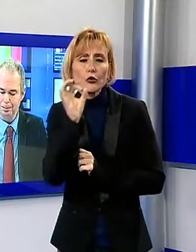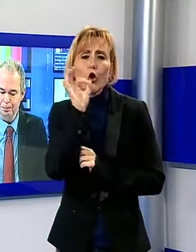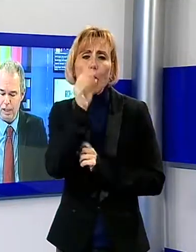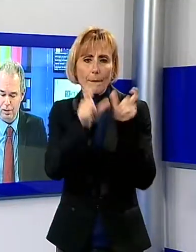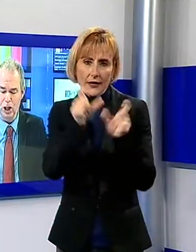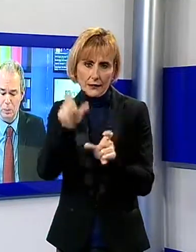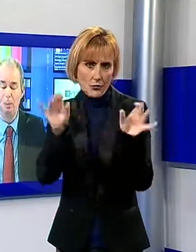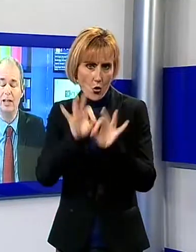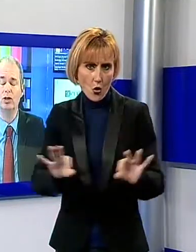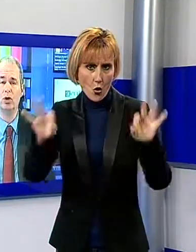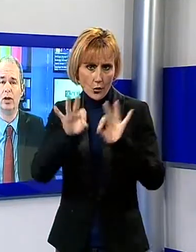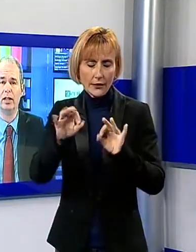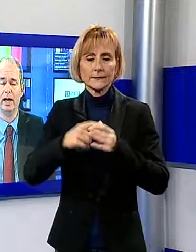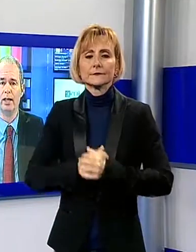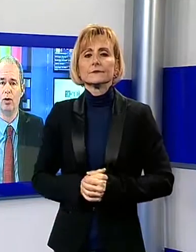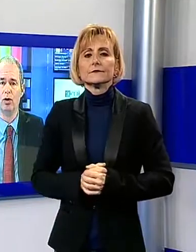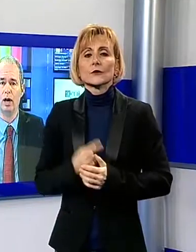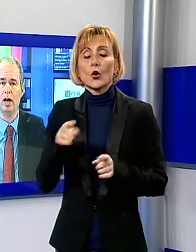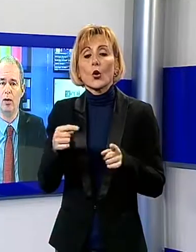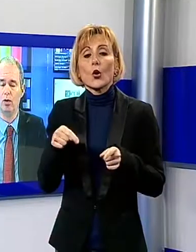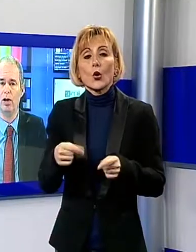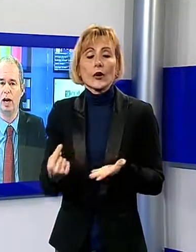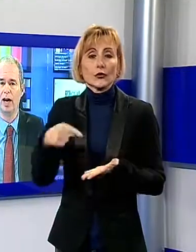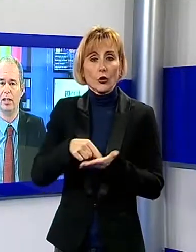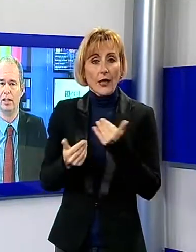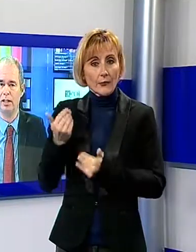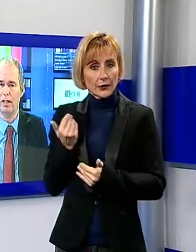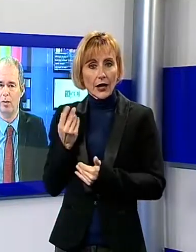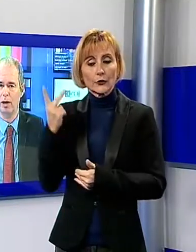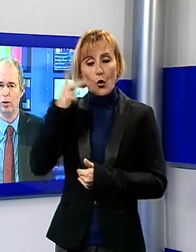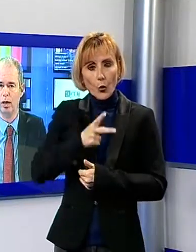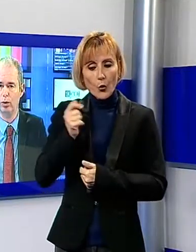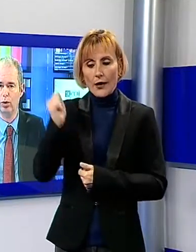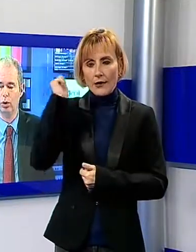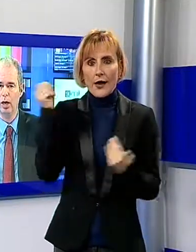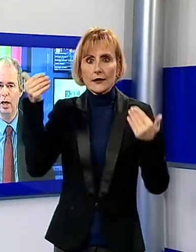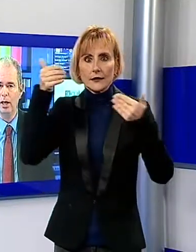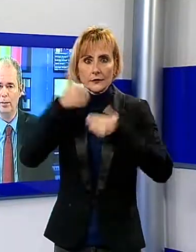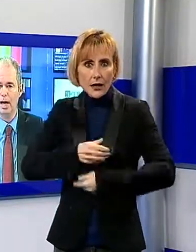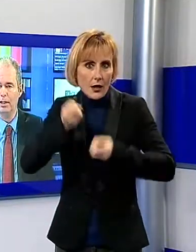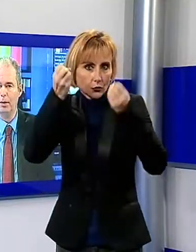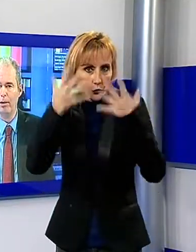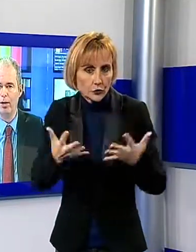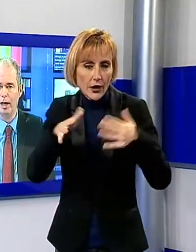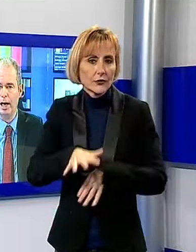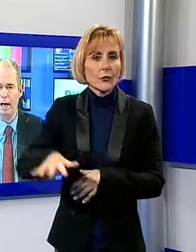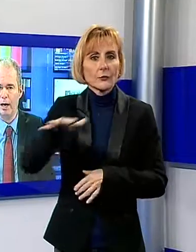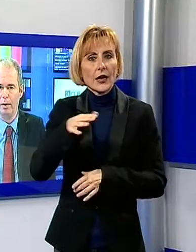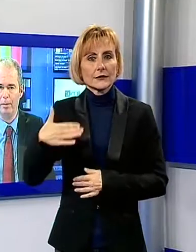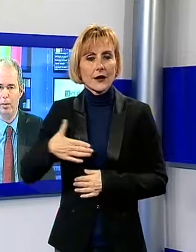facciamo un passo indietro a Lucca ieri sera, quanto accaduto in piazza Napoleone, l'allarme per uno